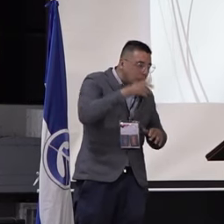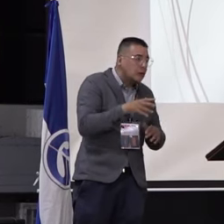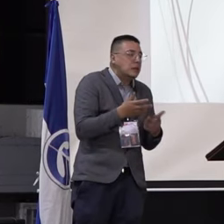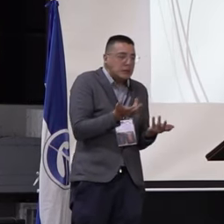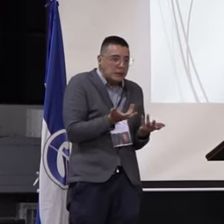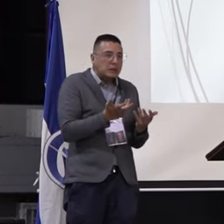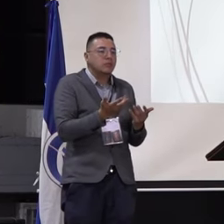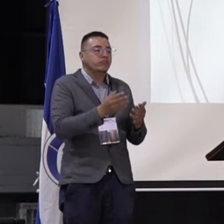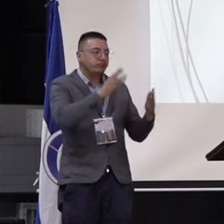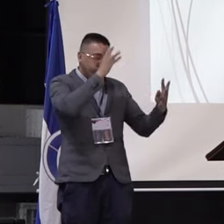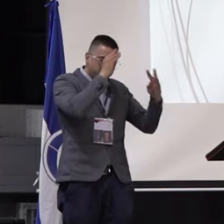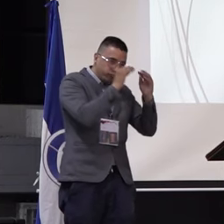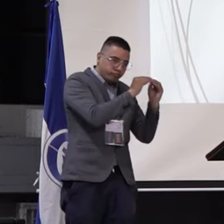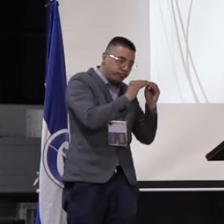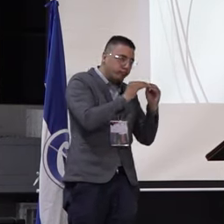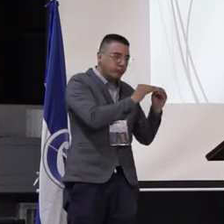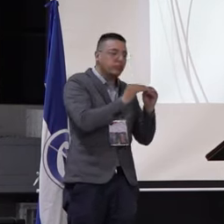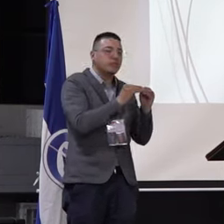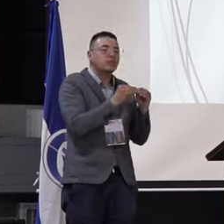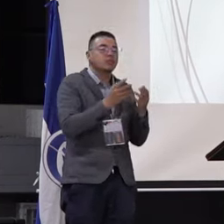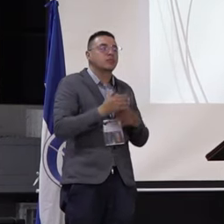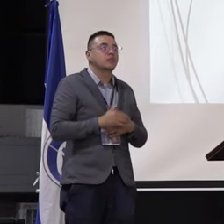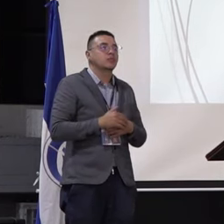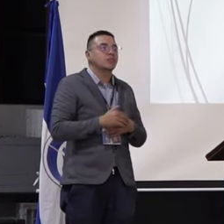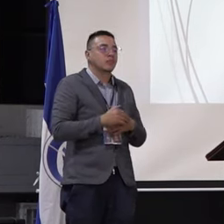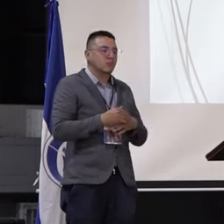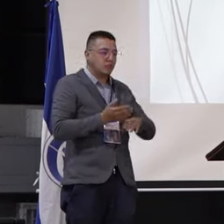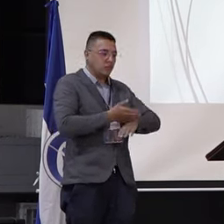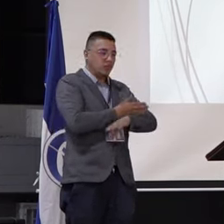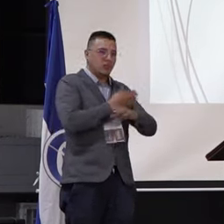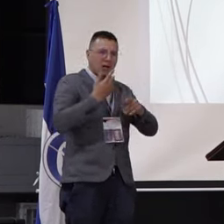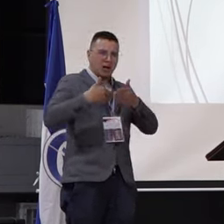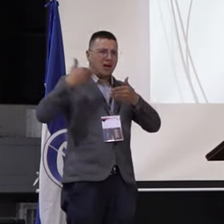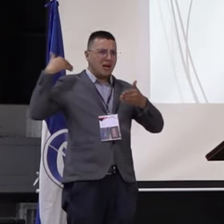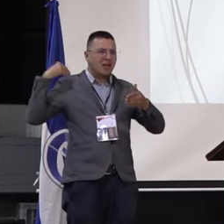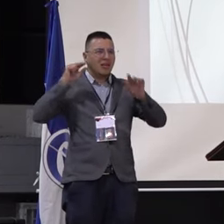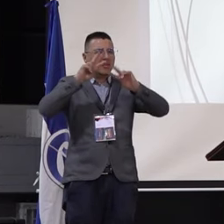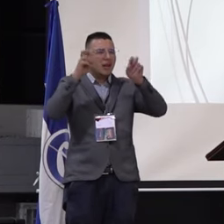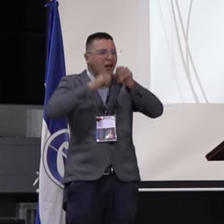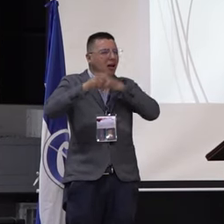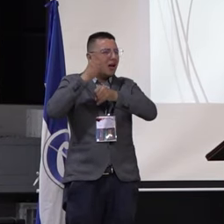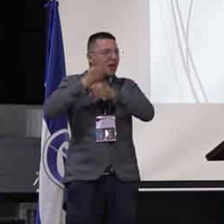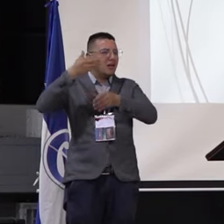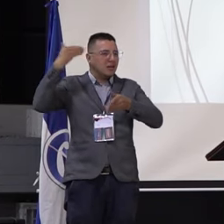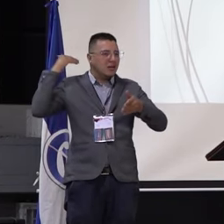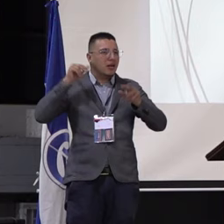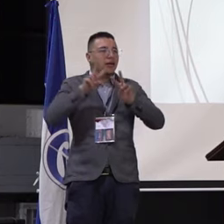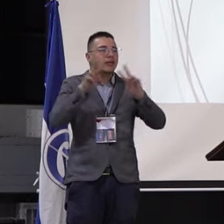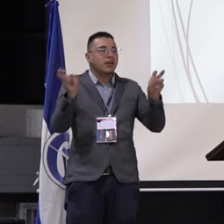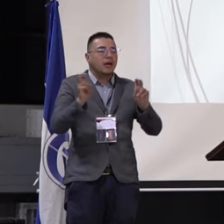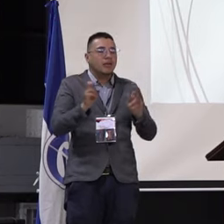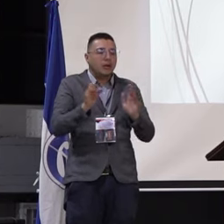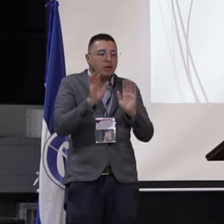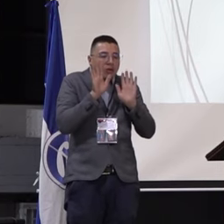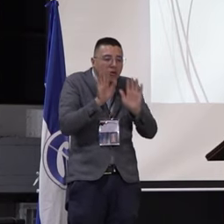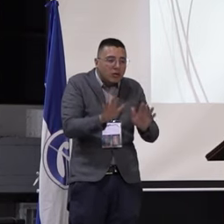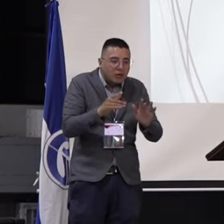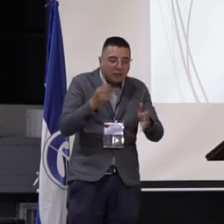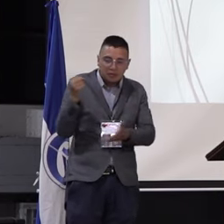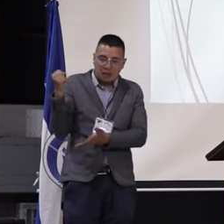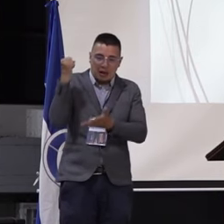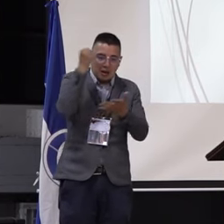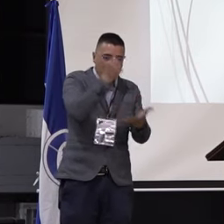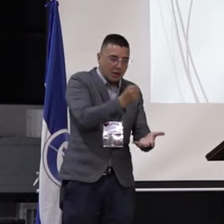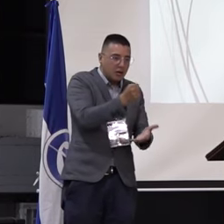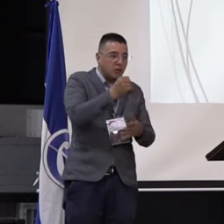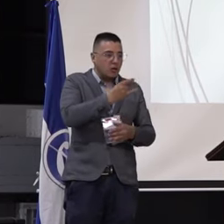digamos, un acuerdo que salió difundido en muchos medios acerca de una asignación presupuestal para educación